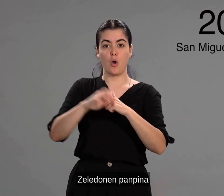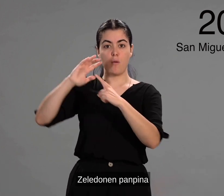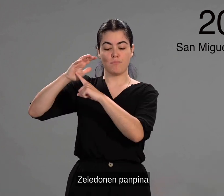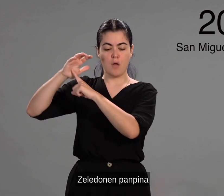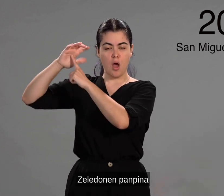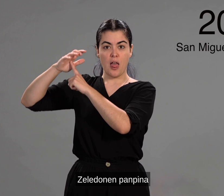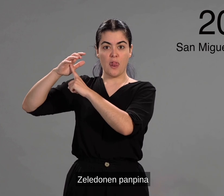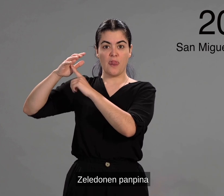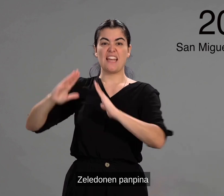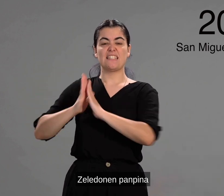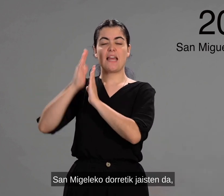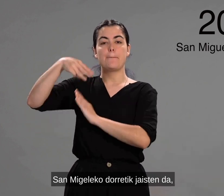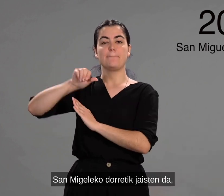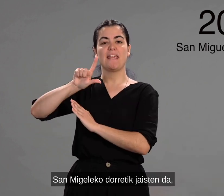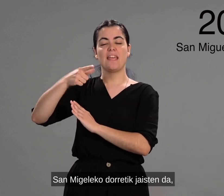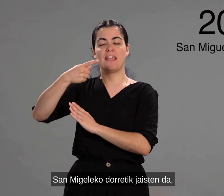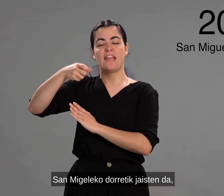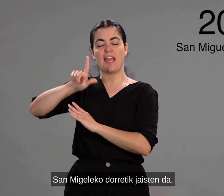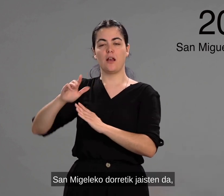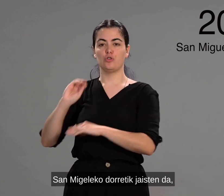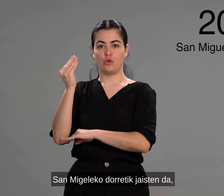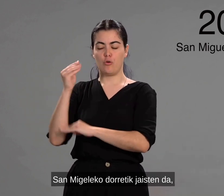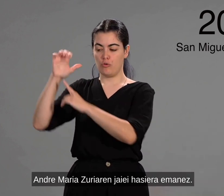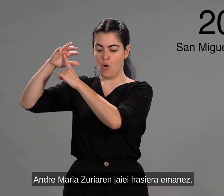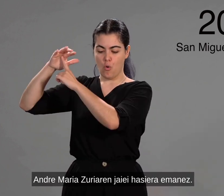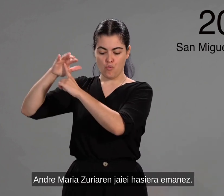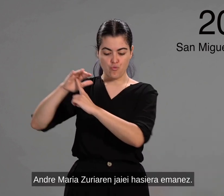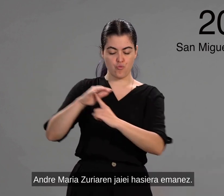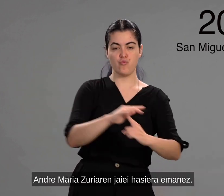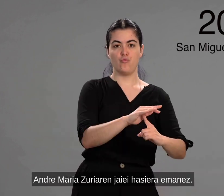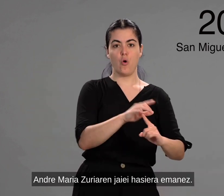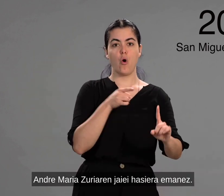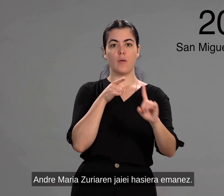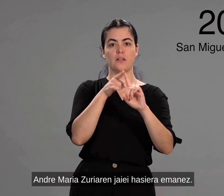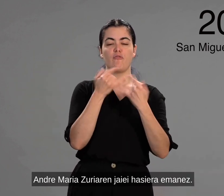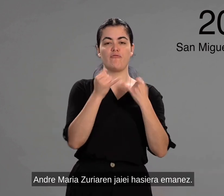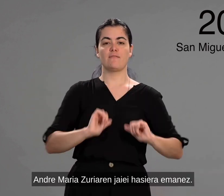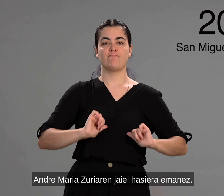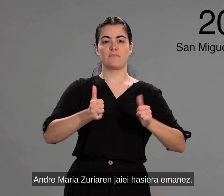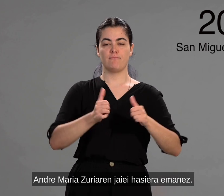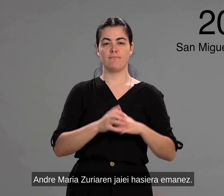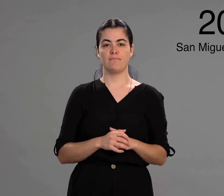zeledonen panpina Sanmigieleko dorretik jaizten da Andremaria Zuriaren jaienia aziera emanez.